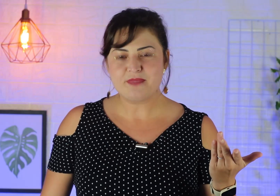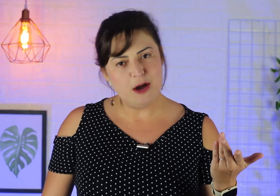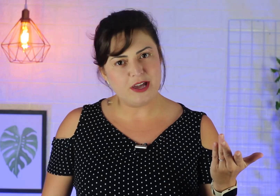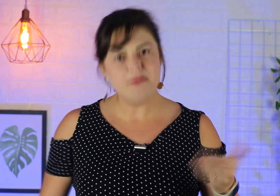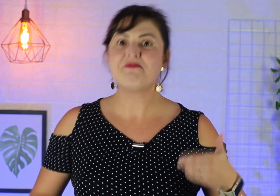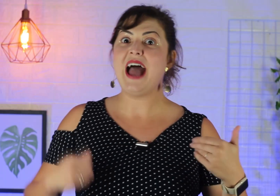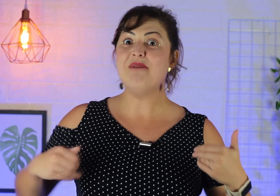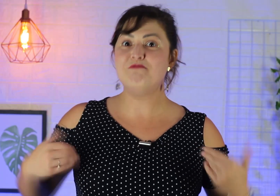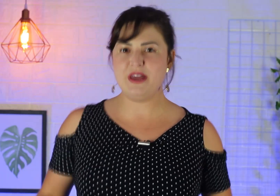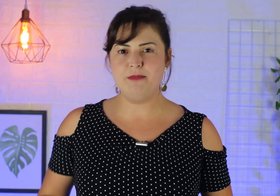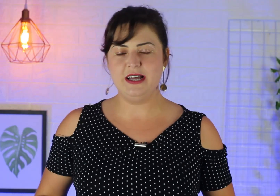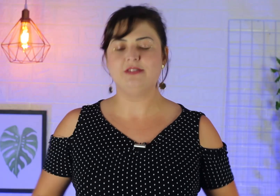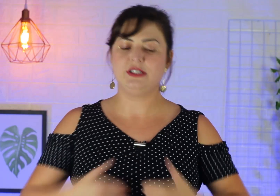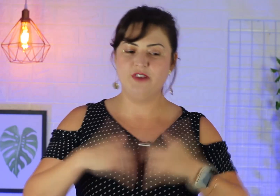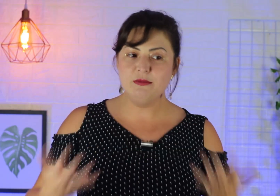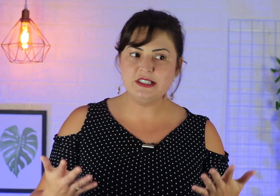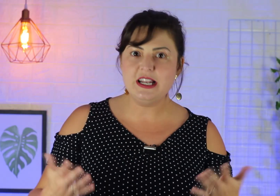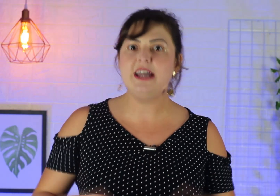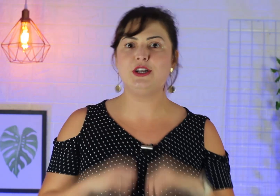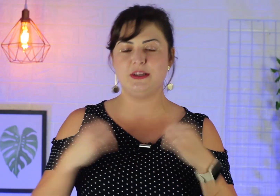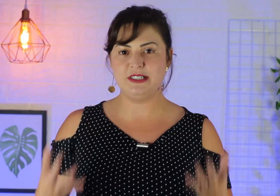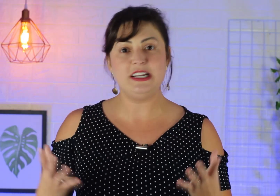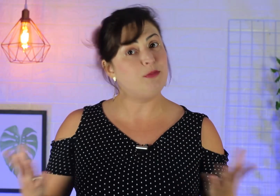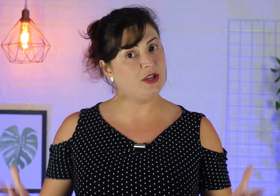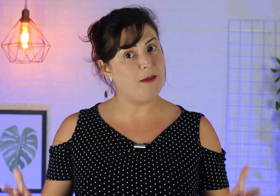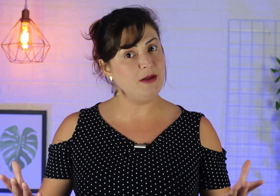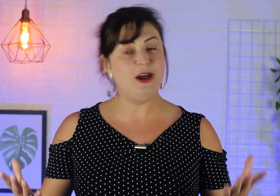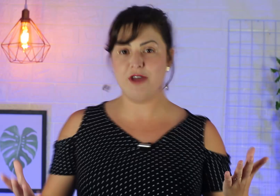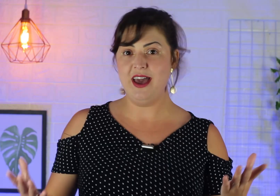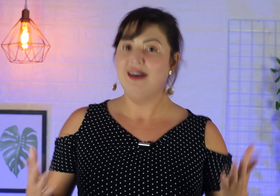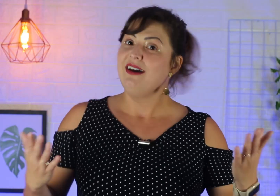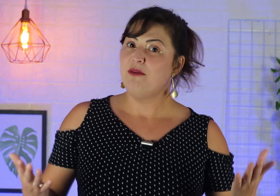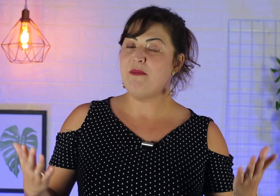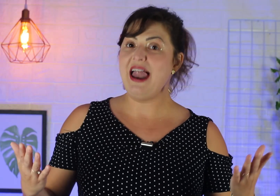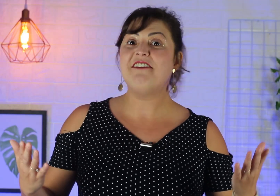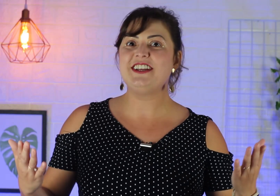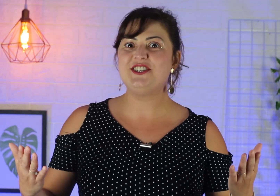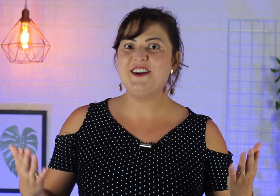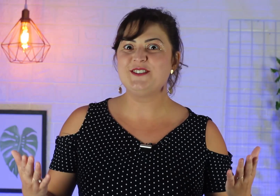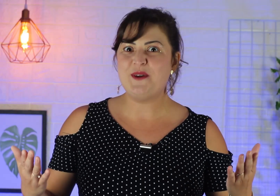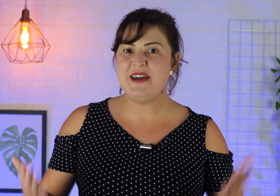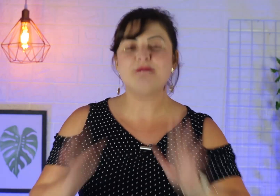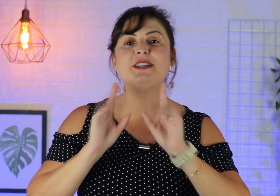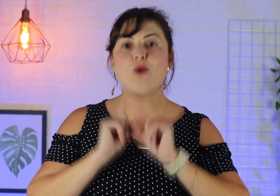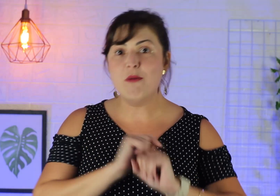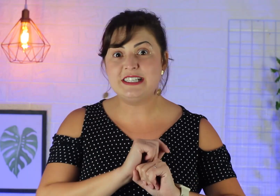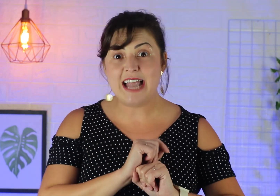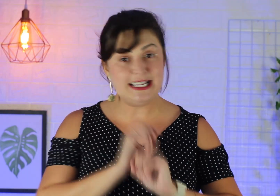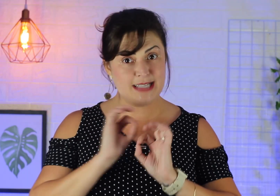é o quê? A Bíblia. Nós vamos ler, nós vamos entender por que a Bíblia é o quê? Uma palavra de Deus, não é mesmo? Então, como que sinaliza